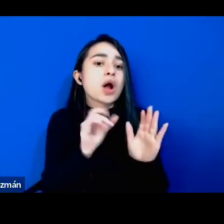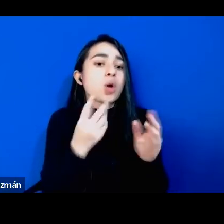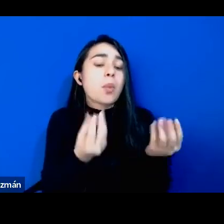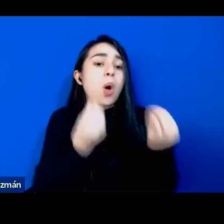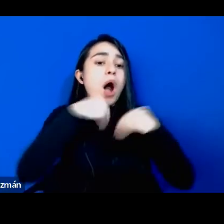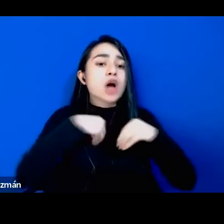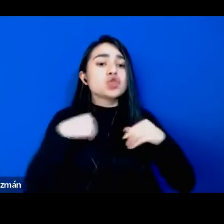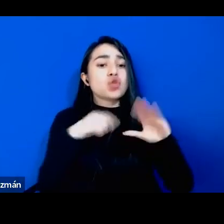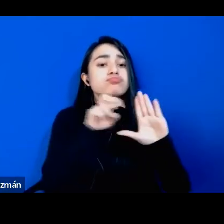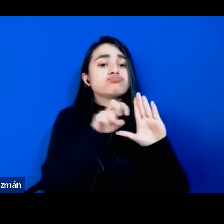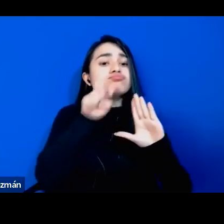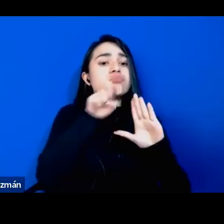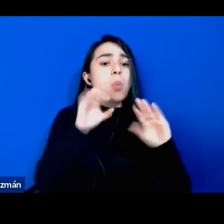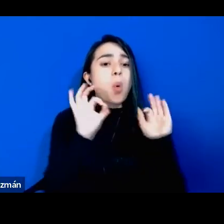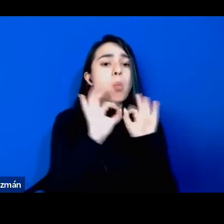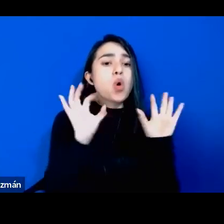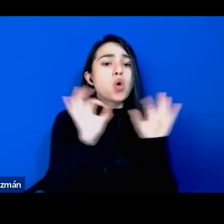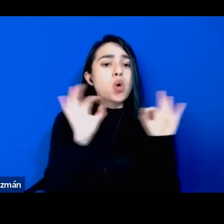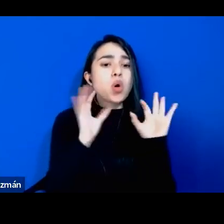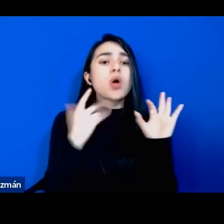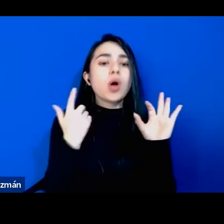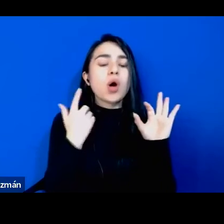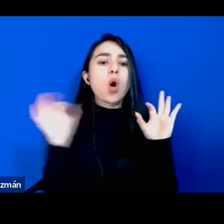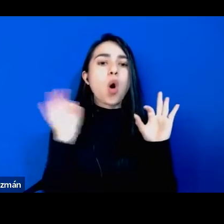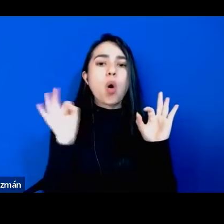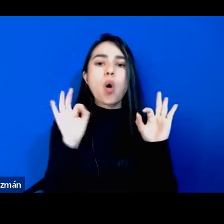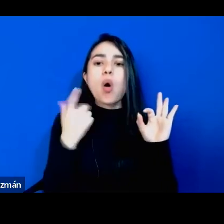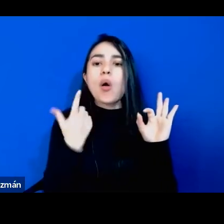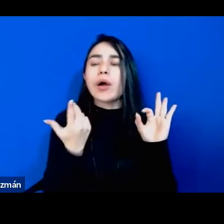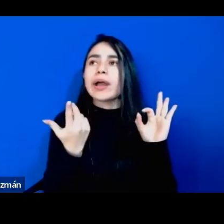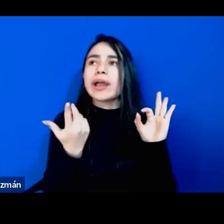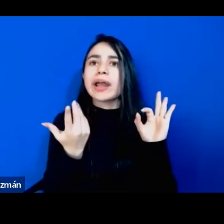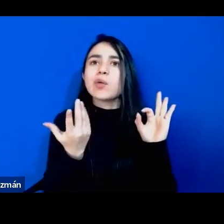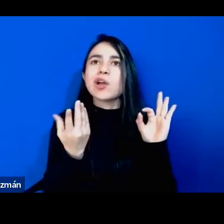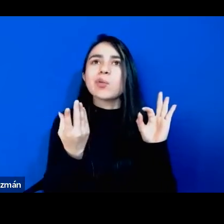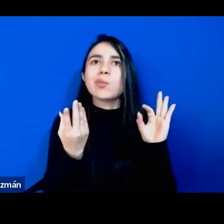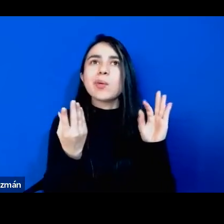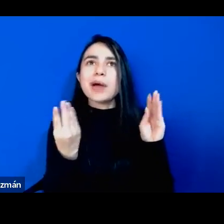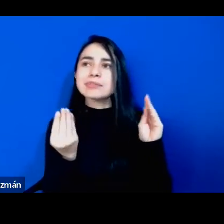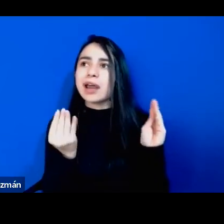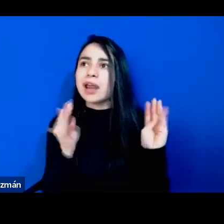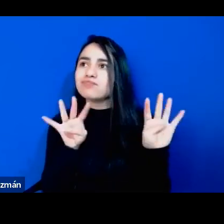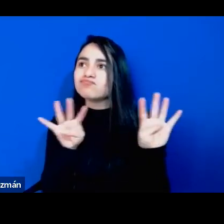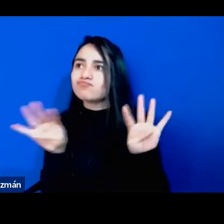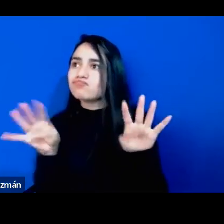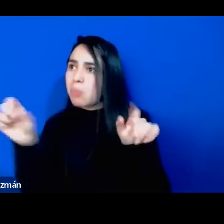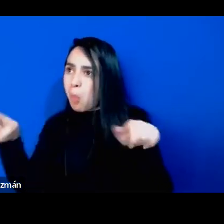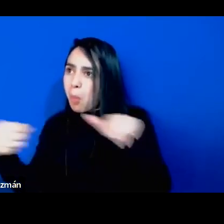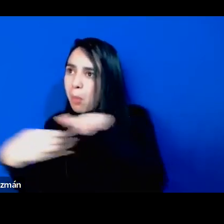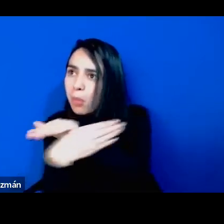o de hacerlos más apetecibles o menos complicados o más,